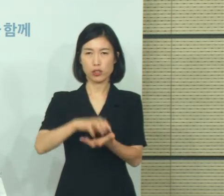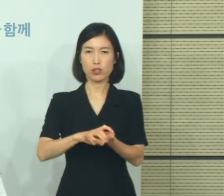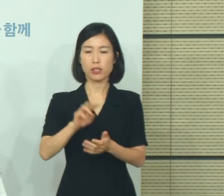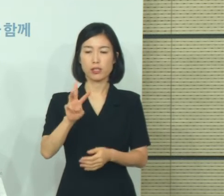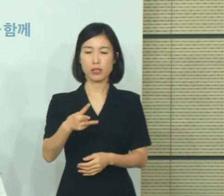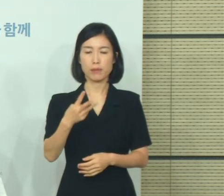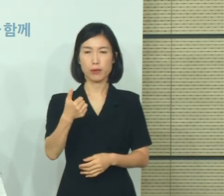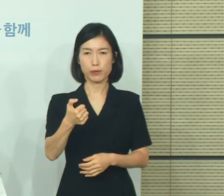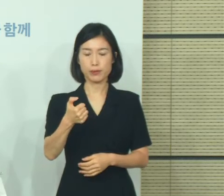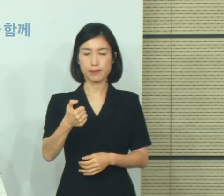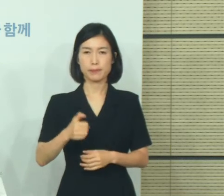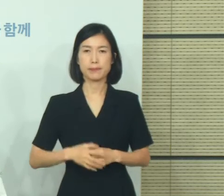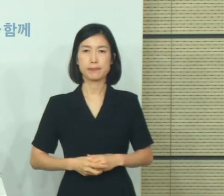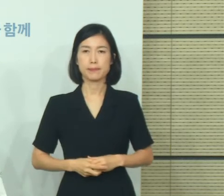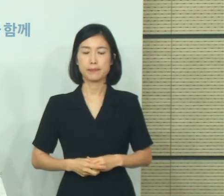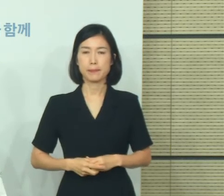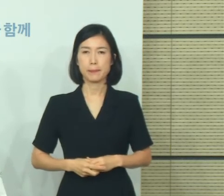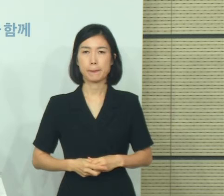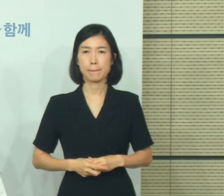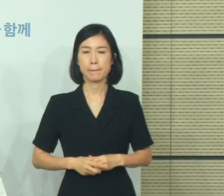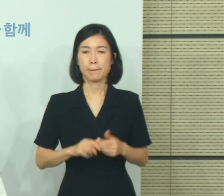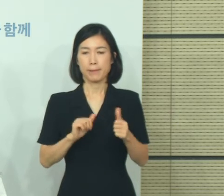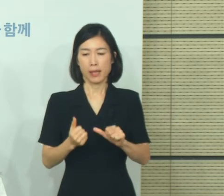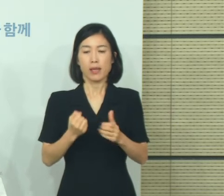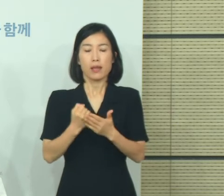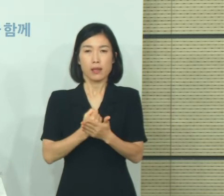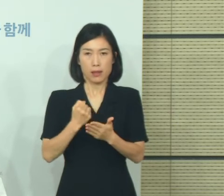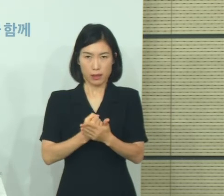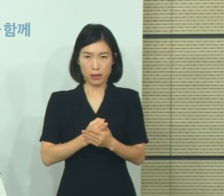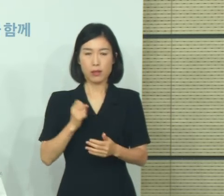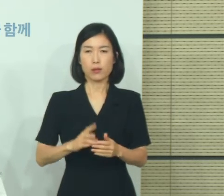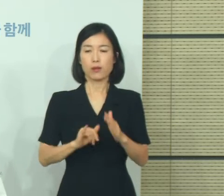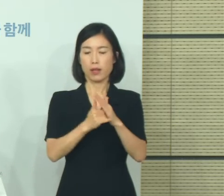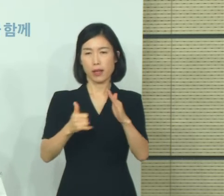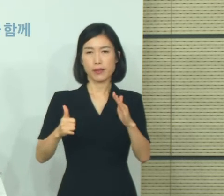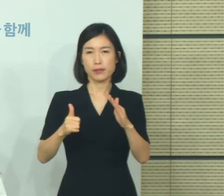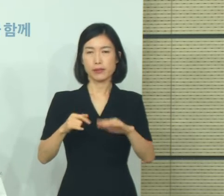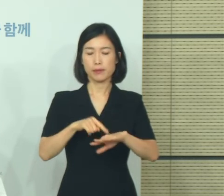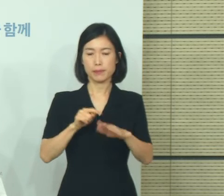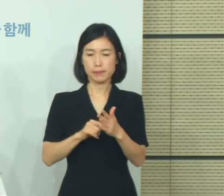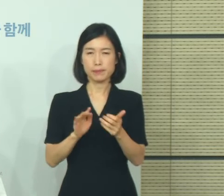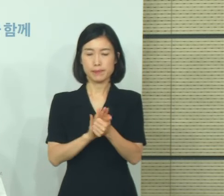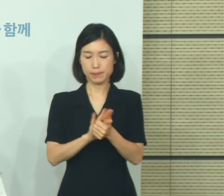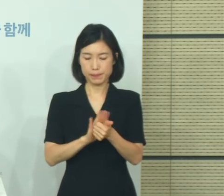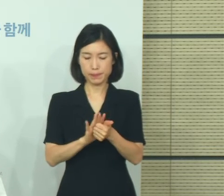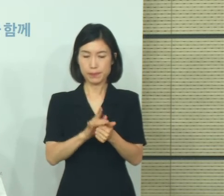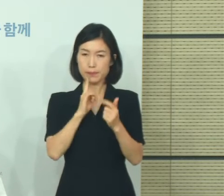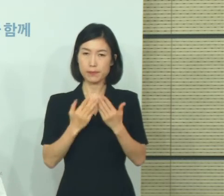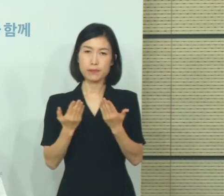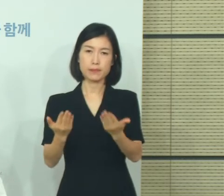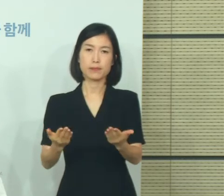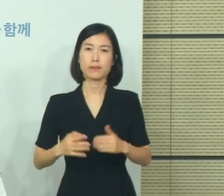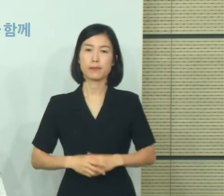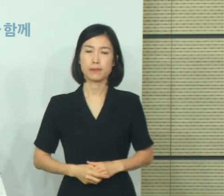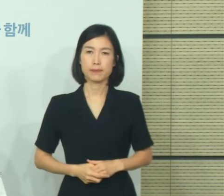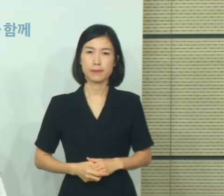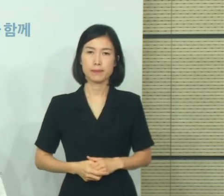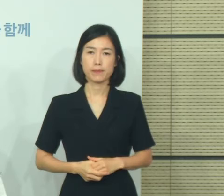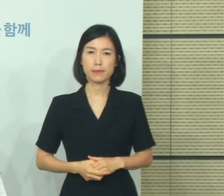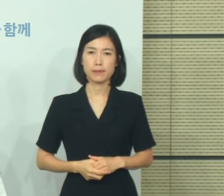350명입니다. 고인의 명곡을 빌고 유가족분들께는 깊은 위로의 말씀을 드립니다.